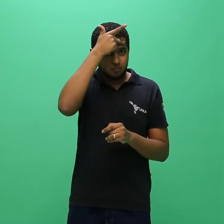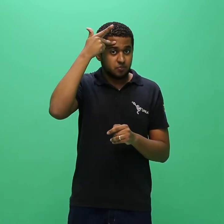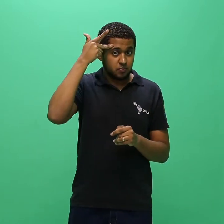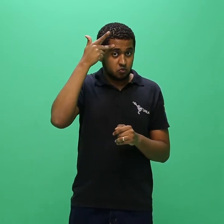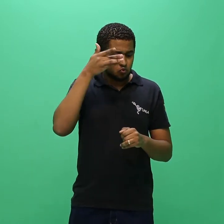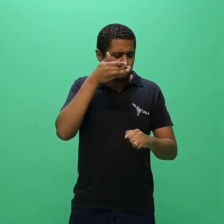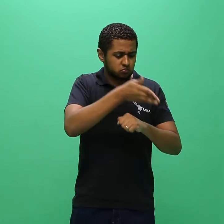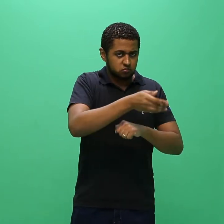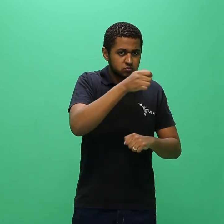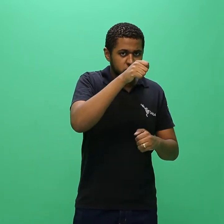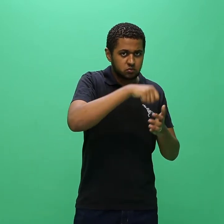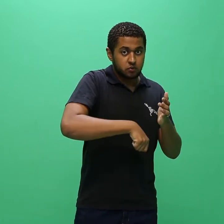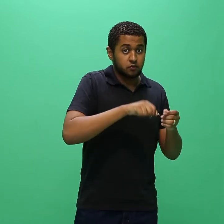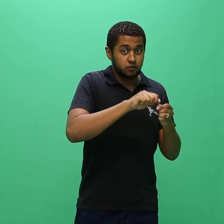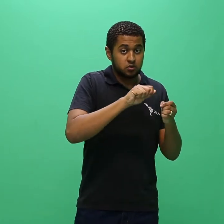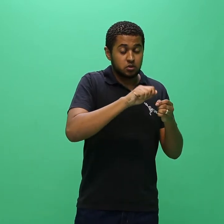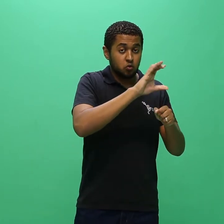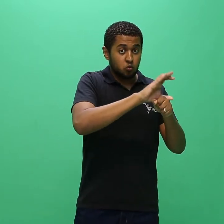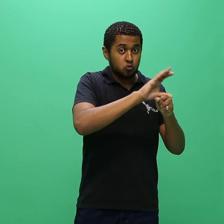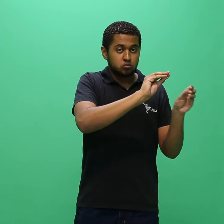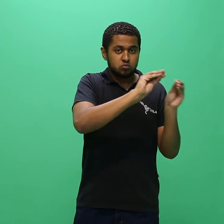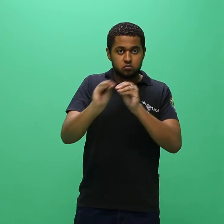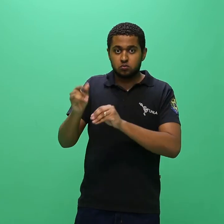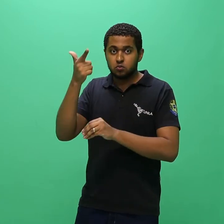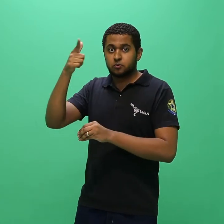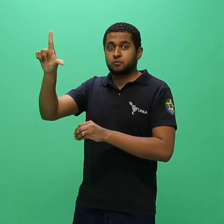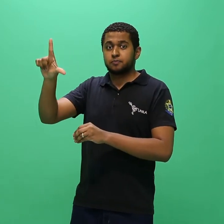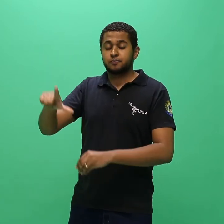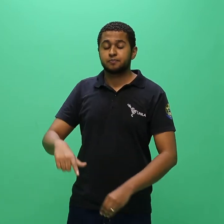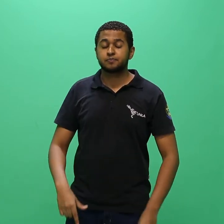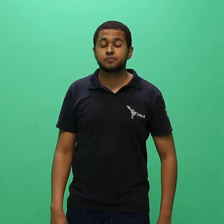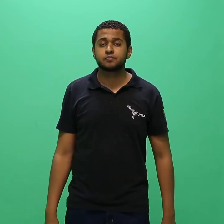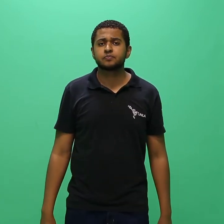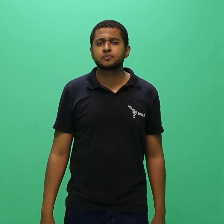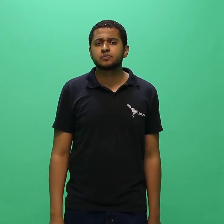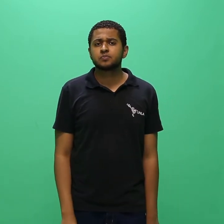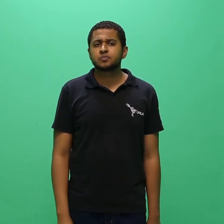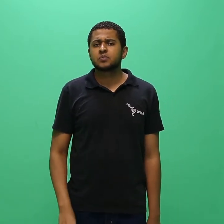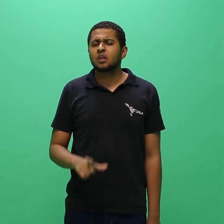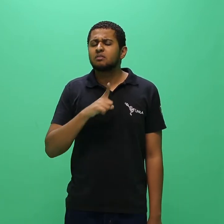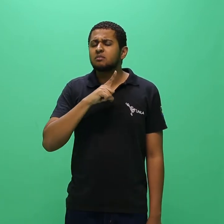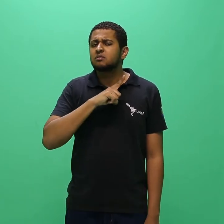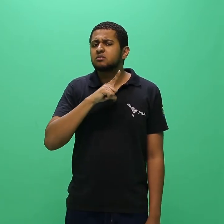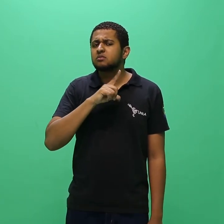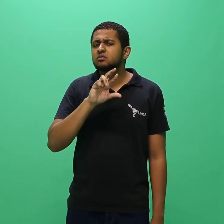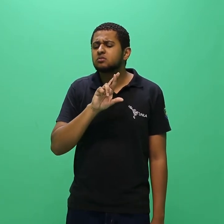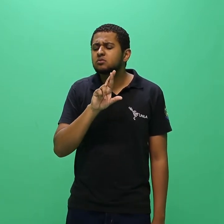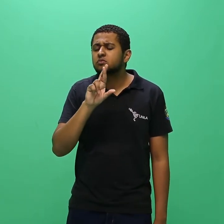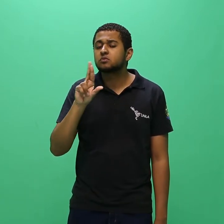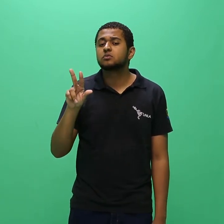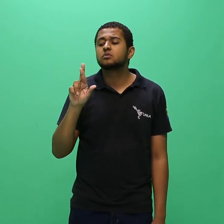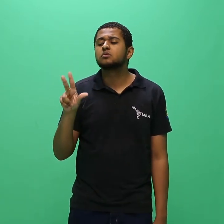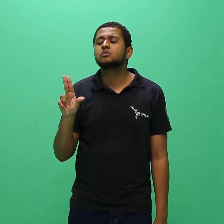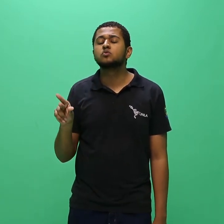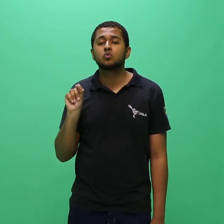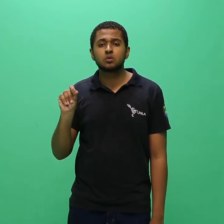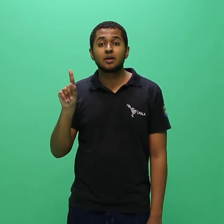reopção diferenciam-se por curso e estão previstas no anexo 3 do